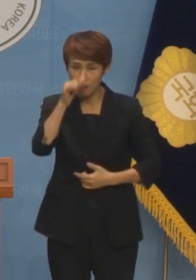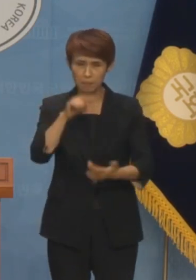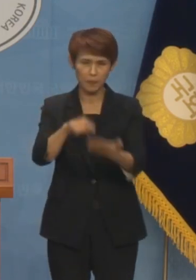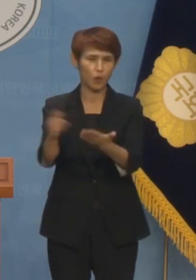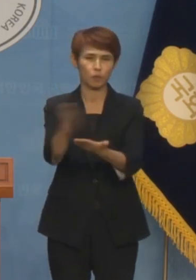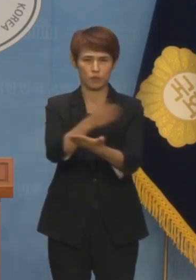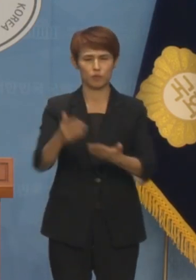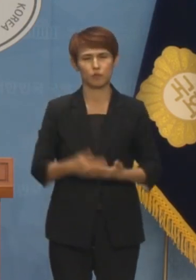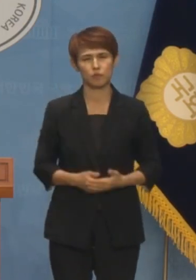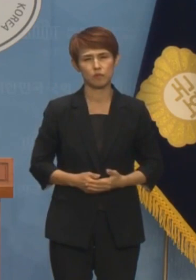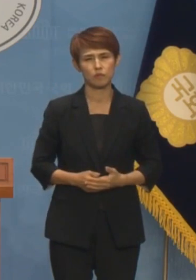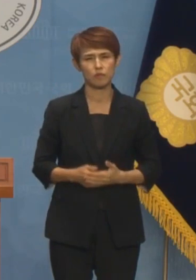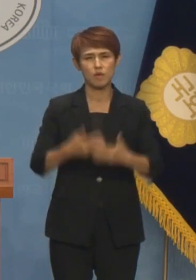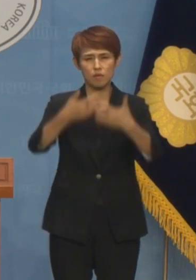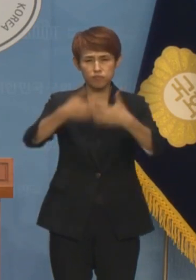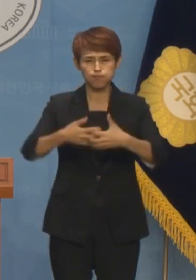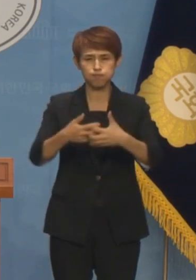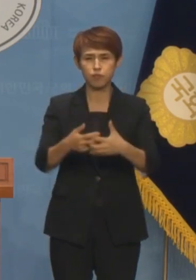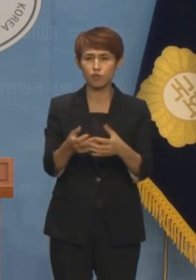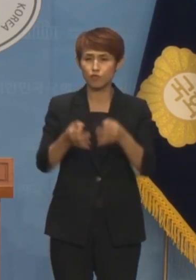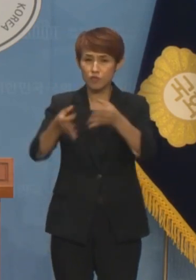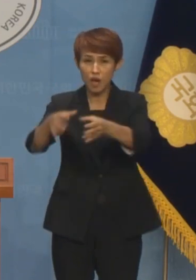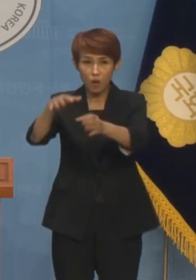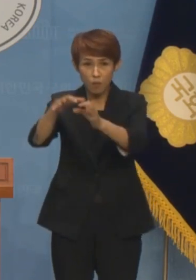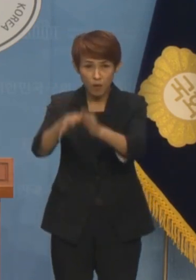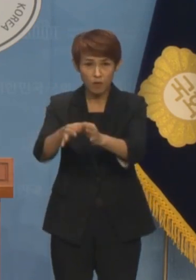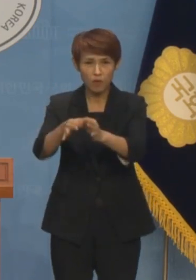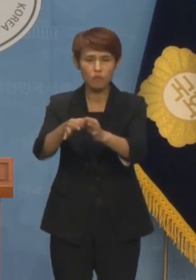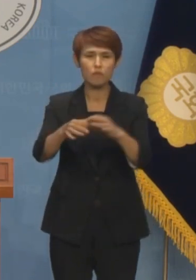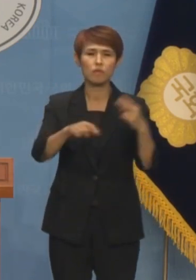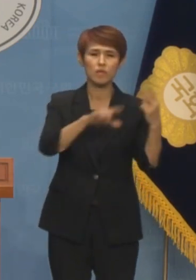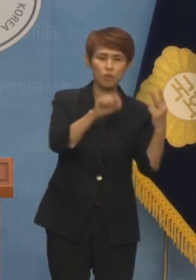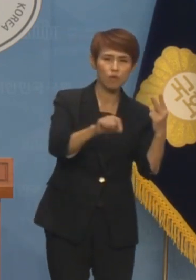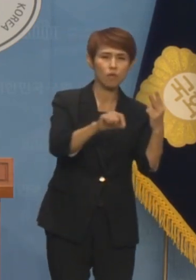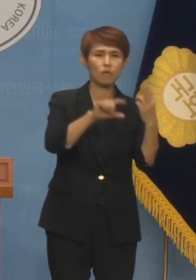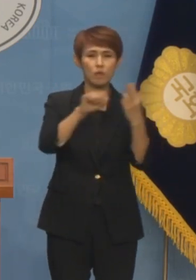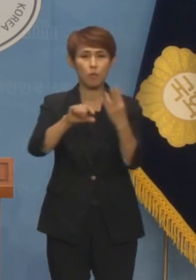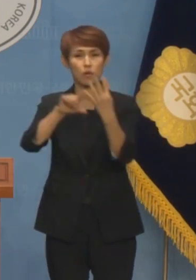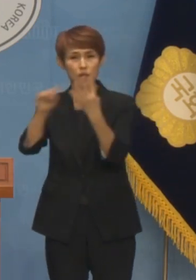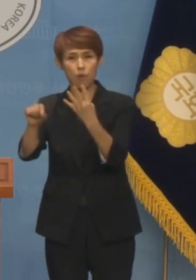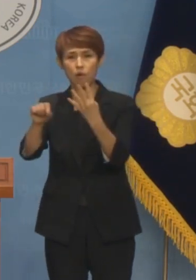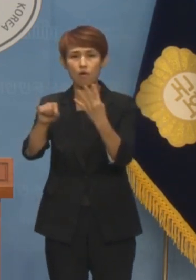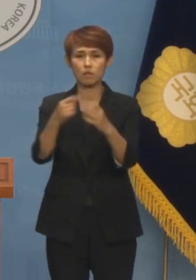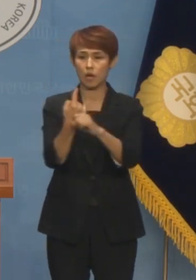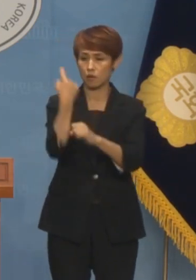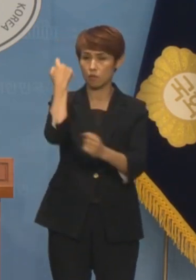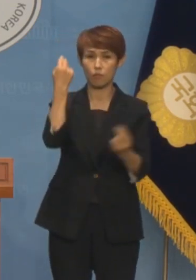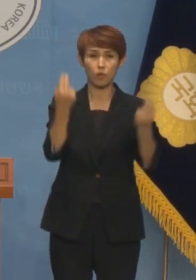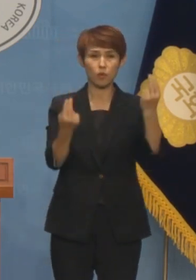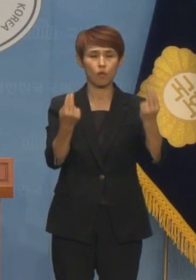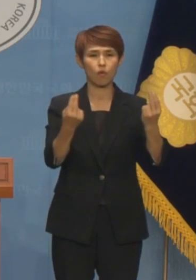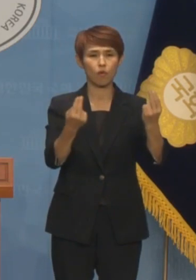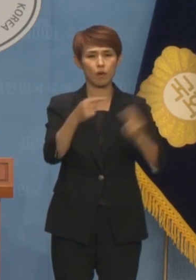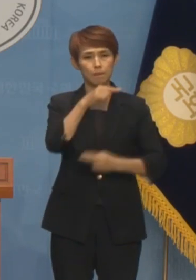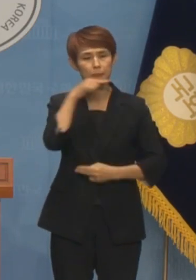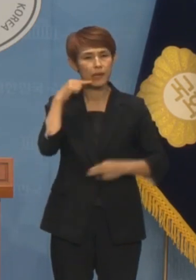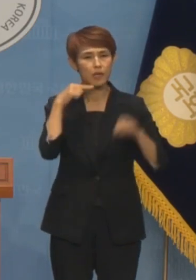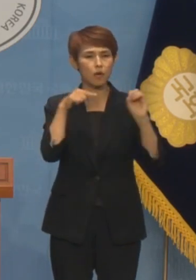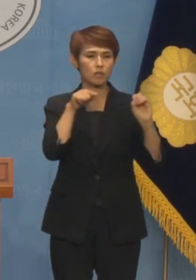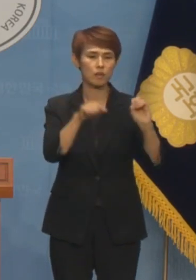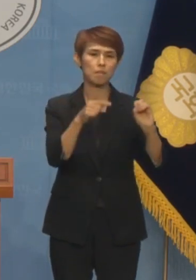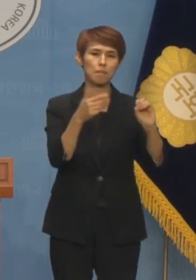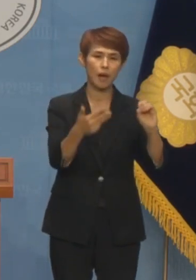공개된 설비 투자 지수는 올해 2월, 3월, 4월 각각 전년 동기 대비 마이너스 0.8,